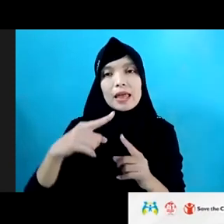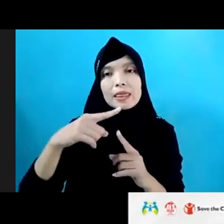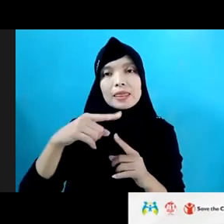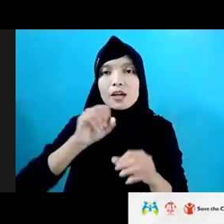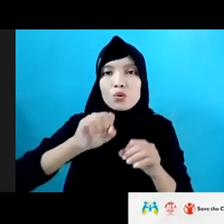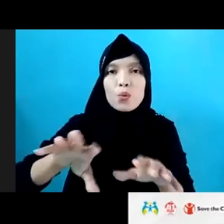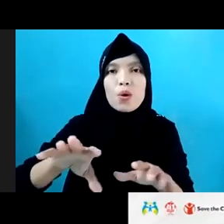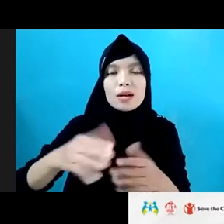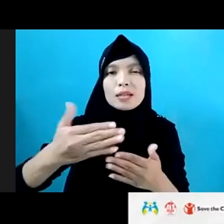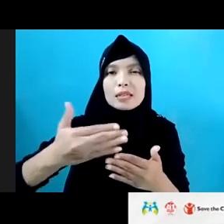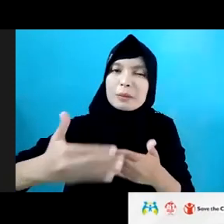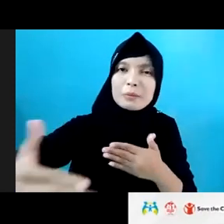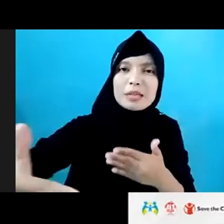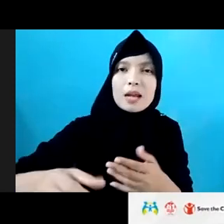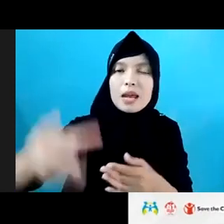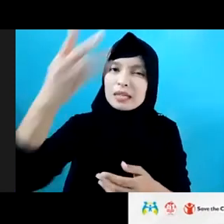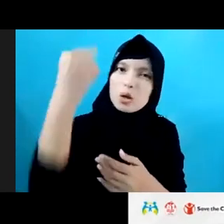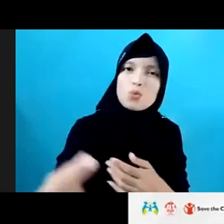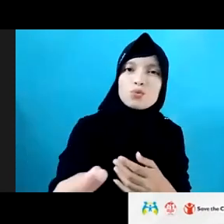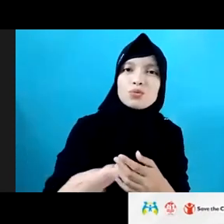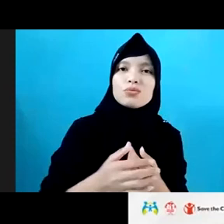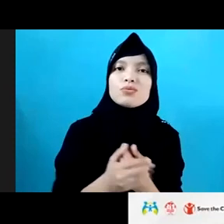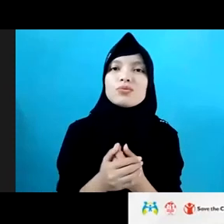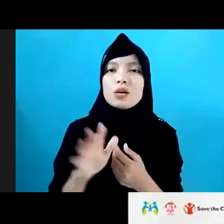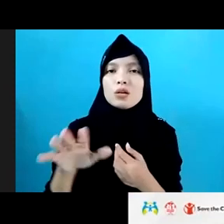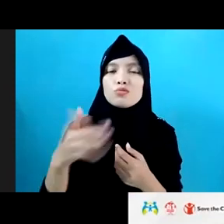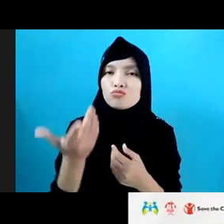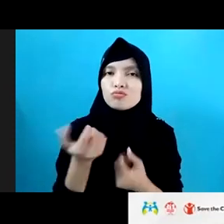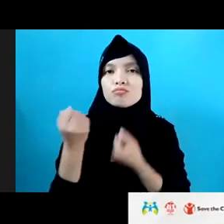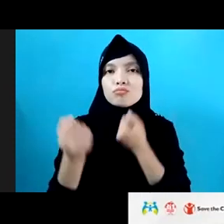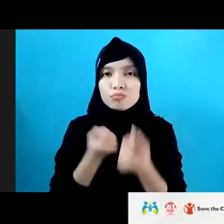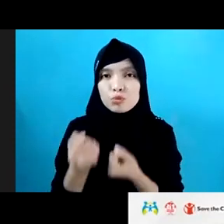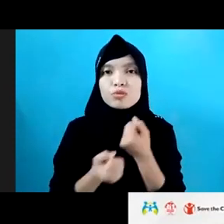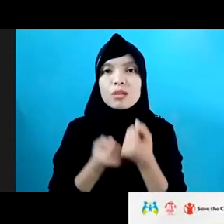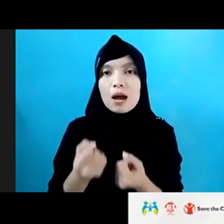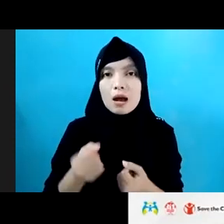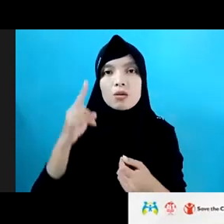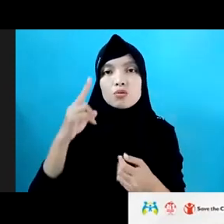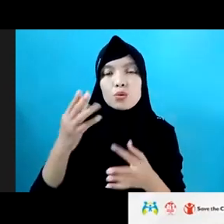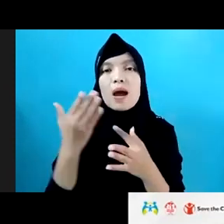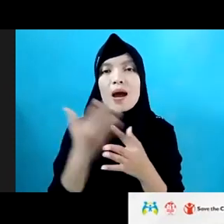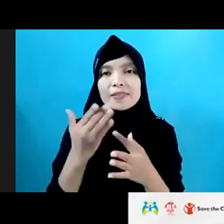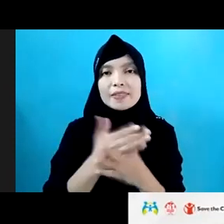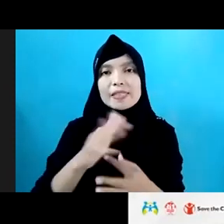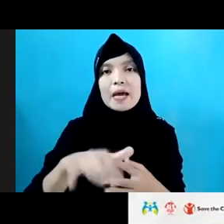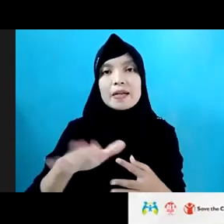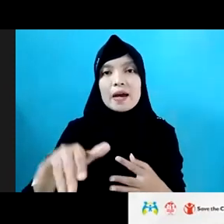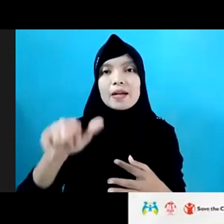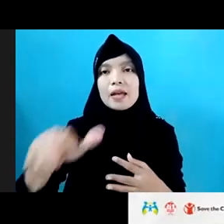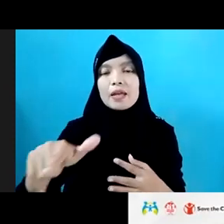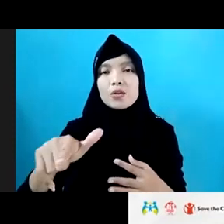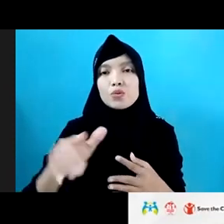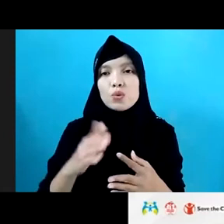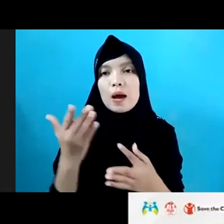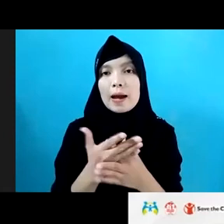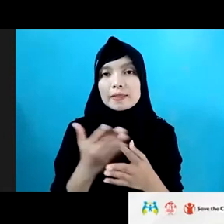untuk bisa juga mengupayakan agar akses anak-anak di wilayah ini, mulai aksesnya anak